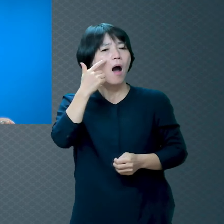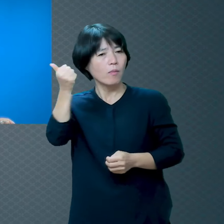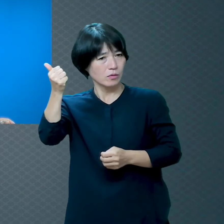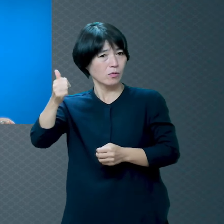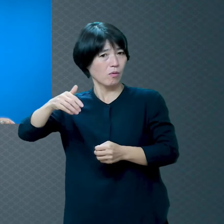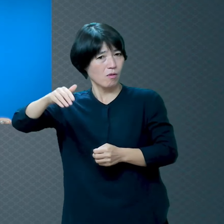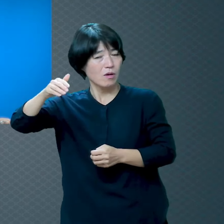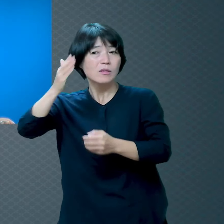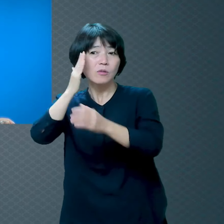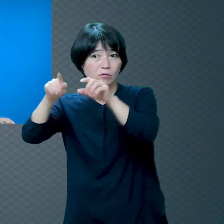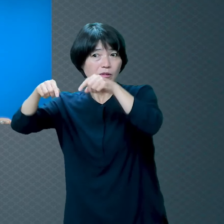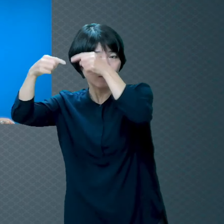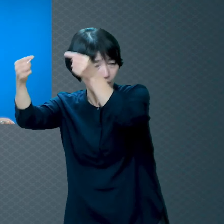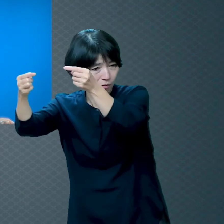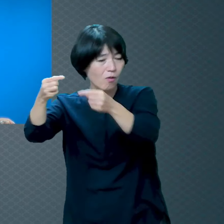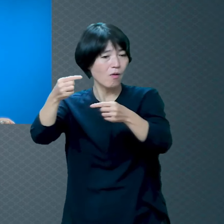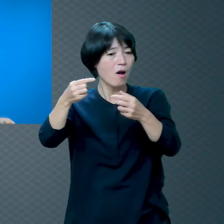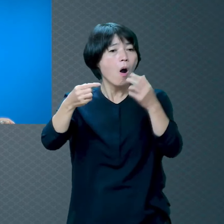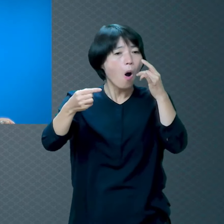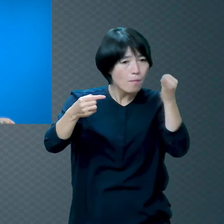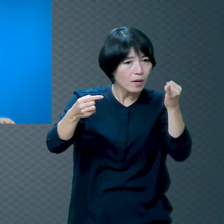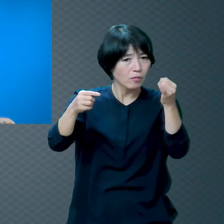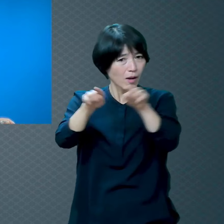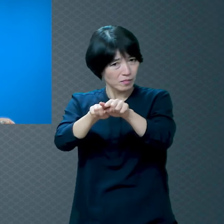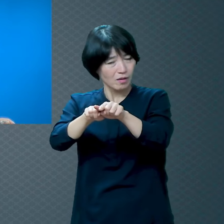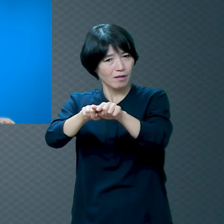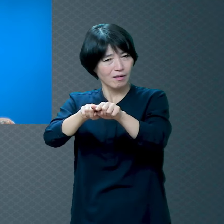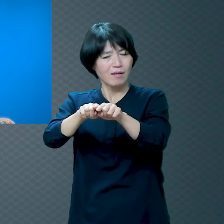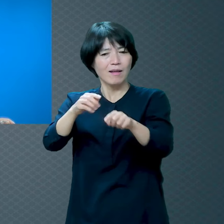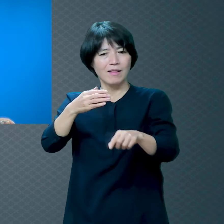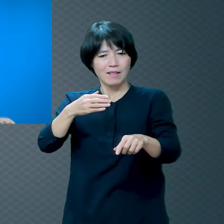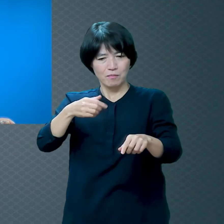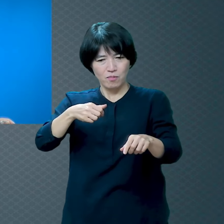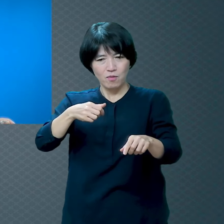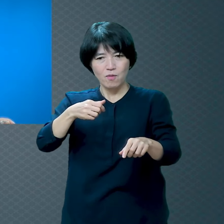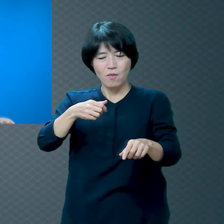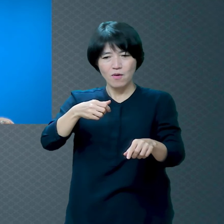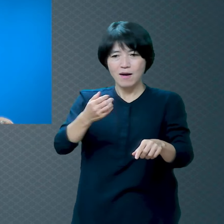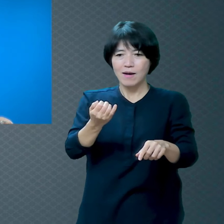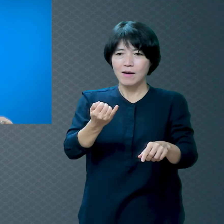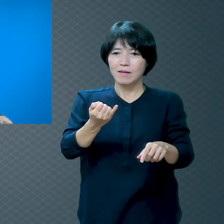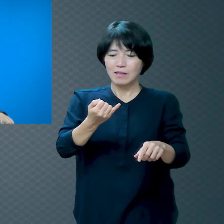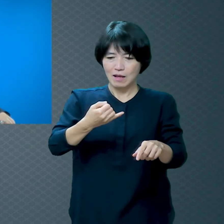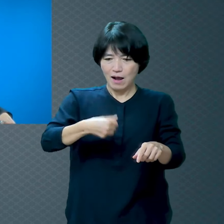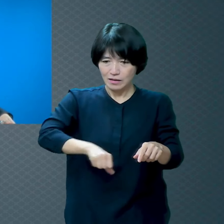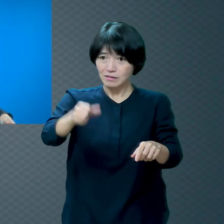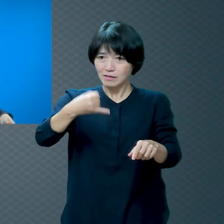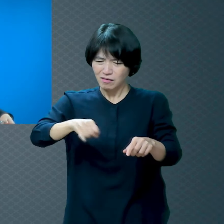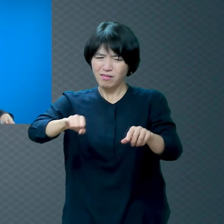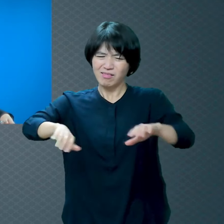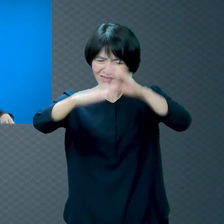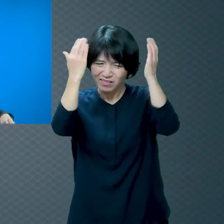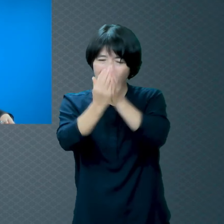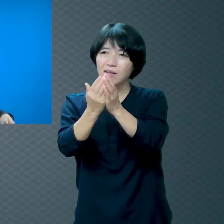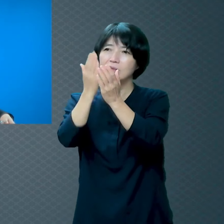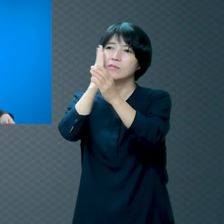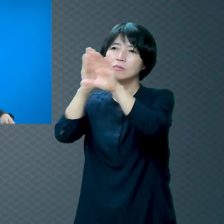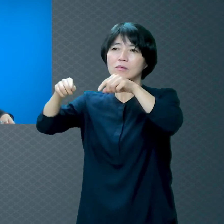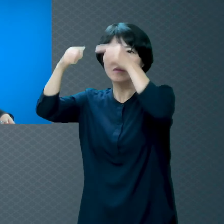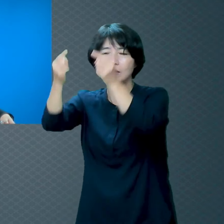있고 딸도 있고 아들도 있고 온 가족이 천국에서 만날 수 있다면 얼마나 좋겠냐